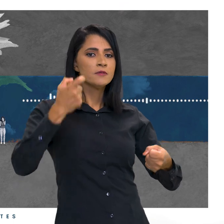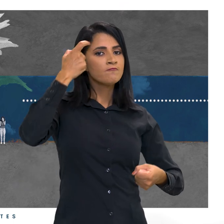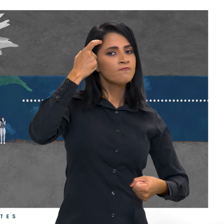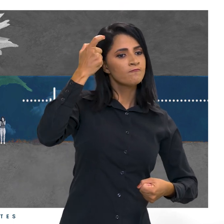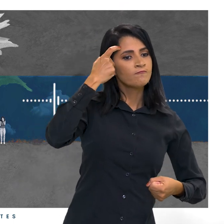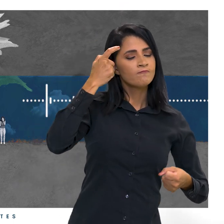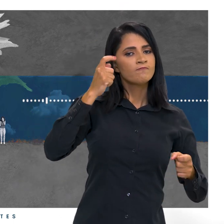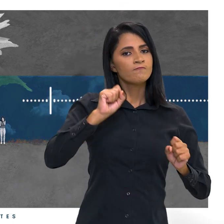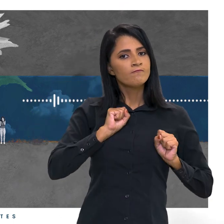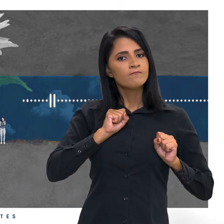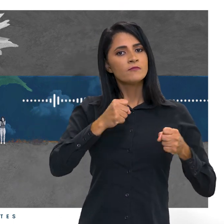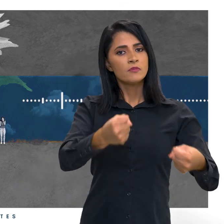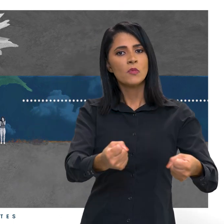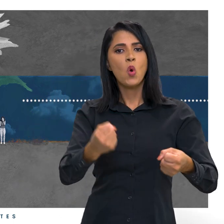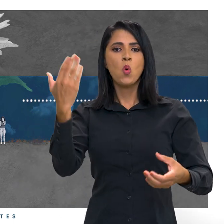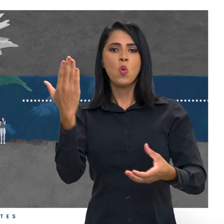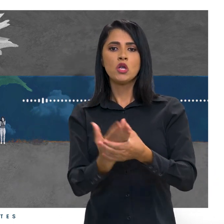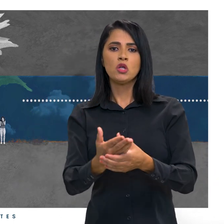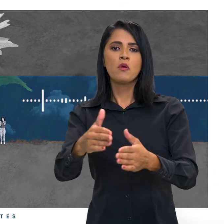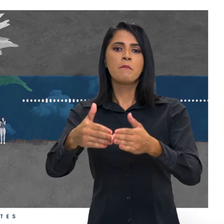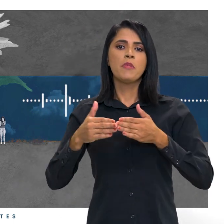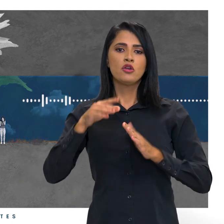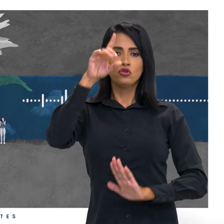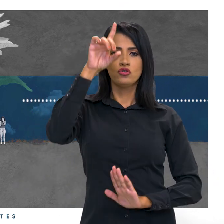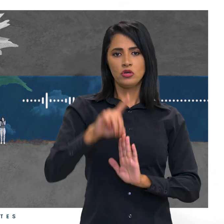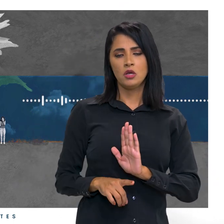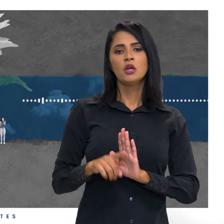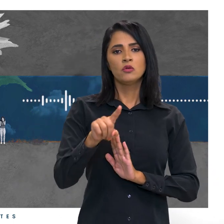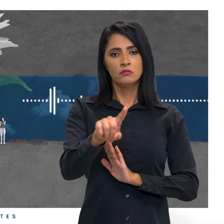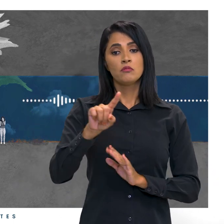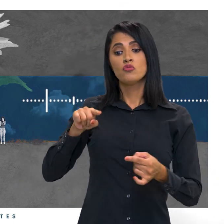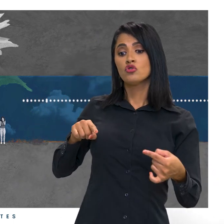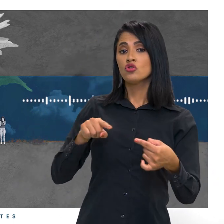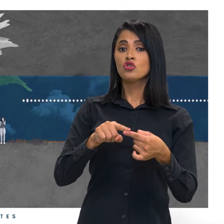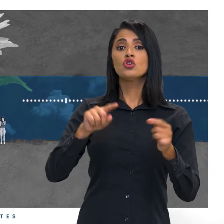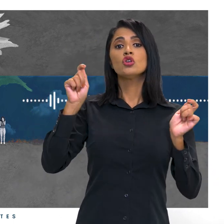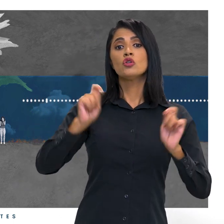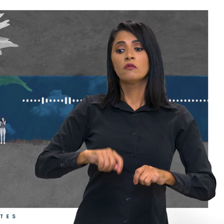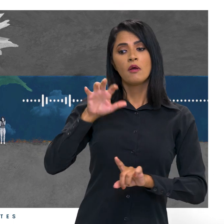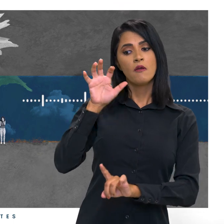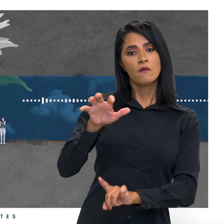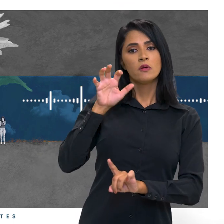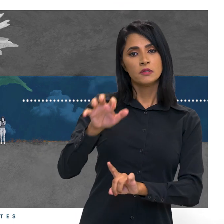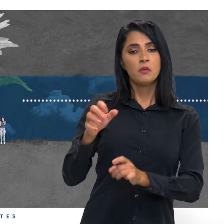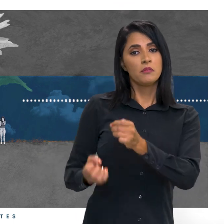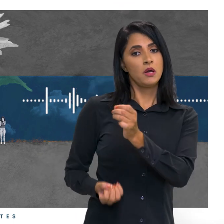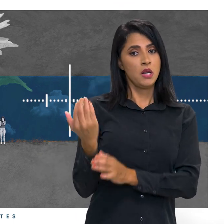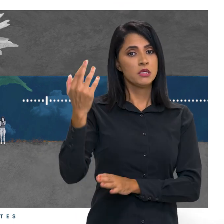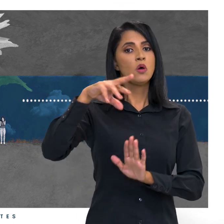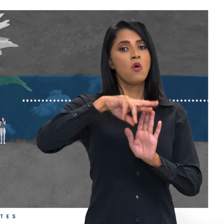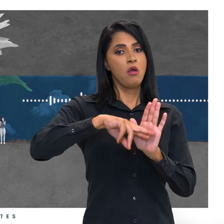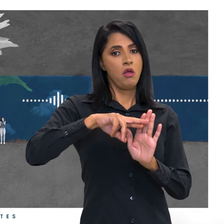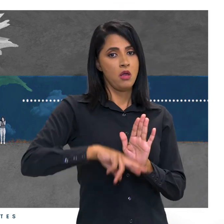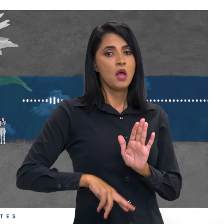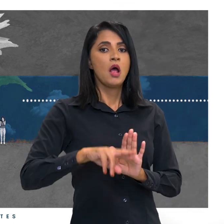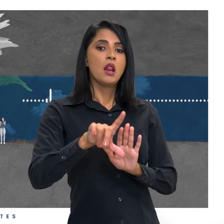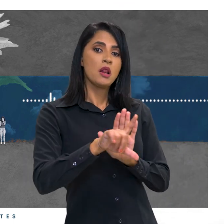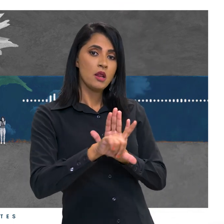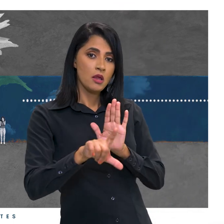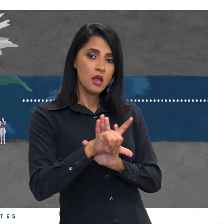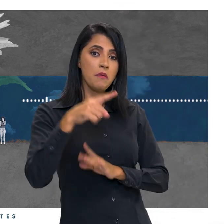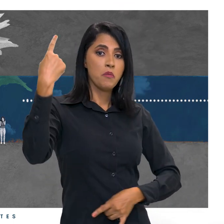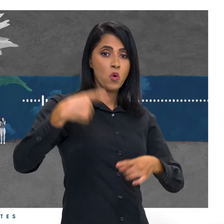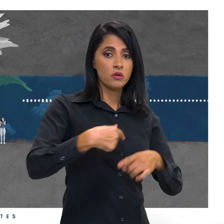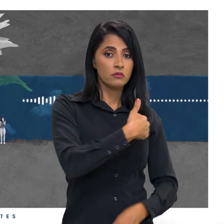como ações que reivindicam direitos, e que tem por objetivo exercer influência na formulação de regras, leis, políticas